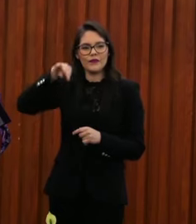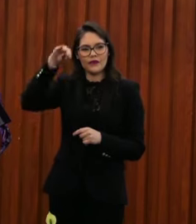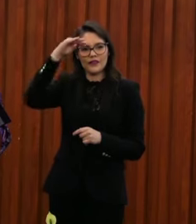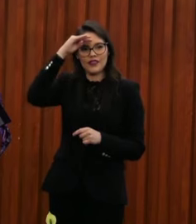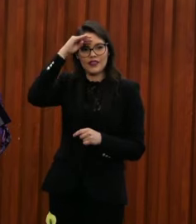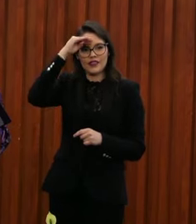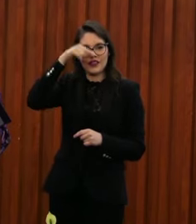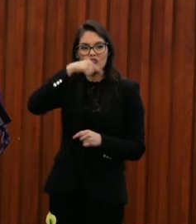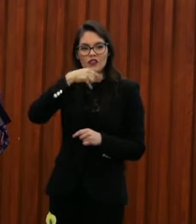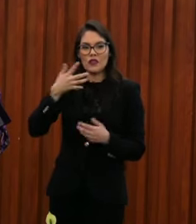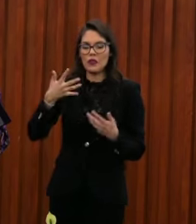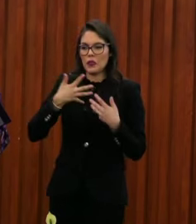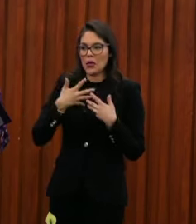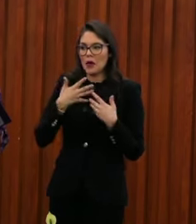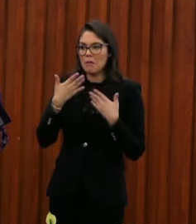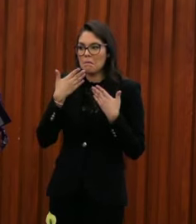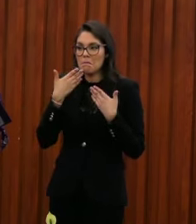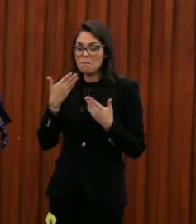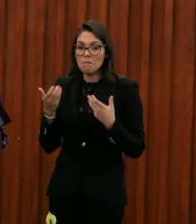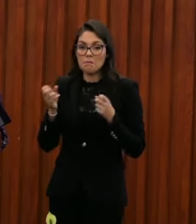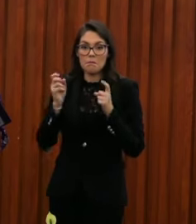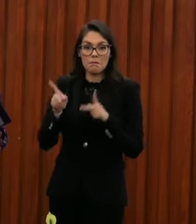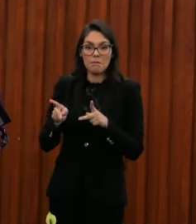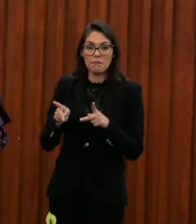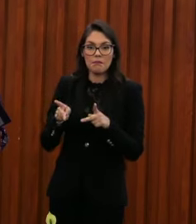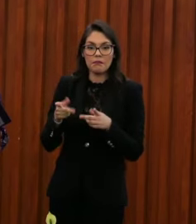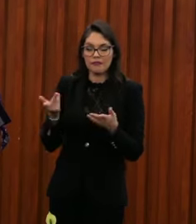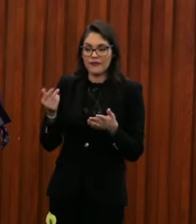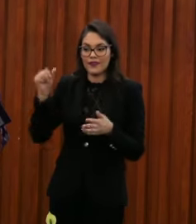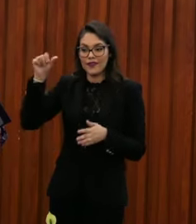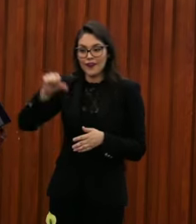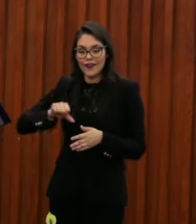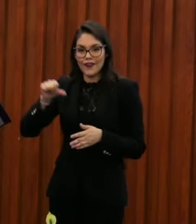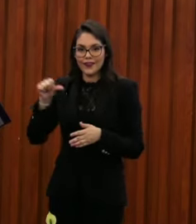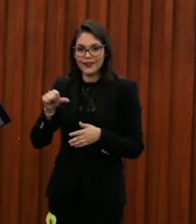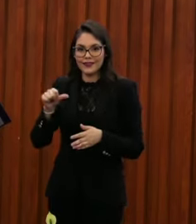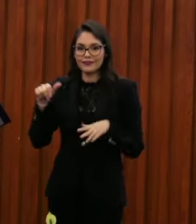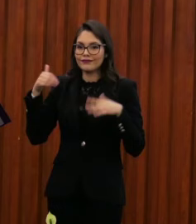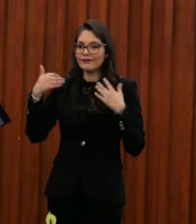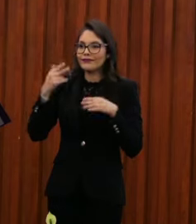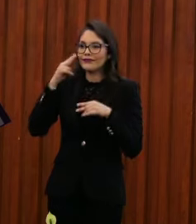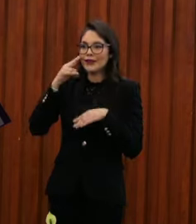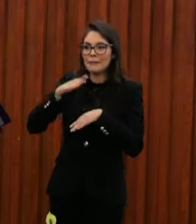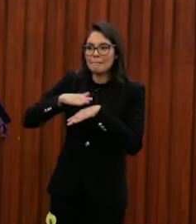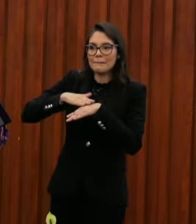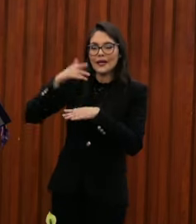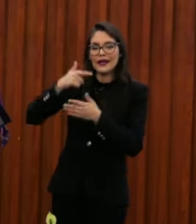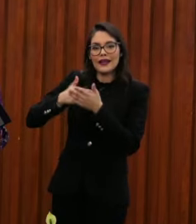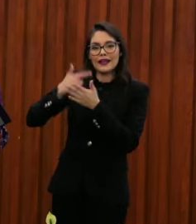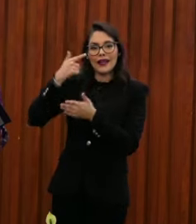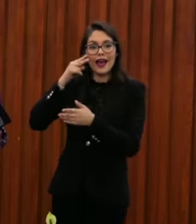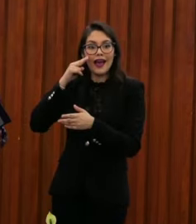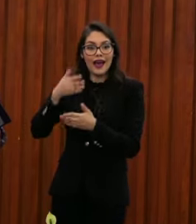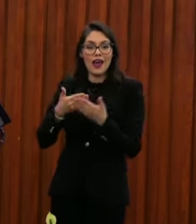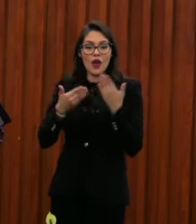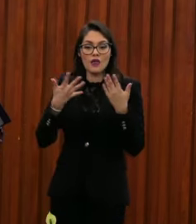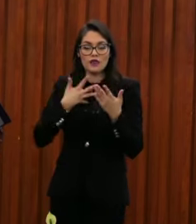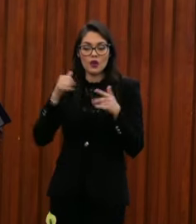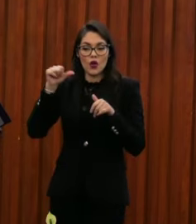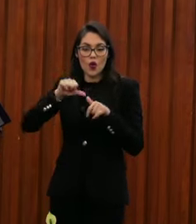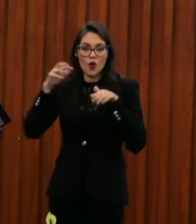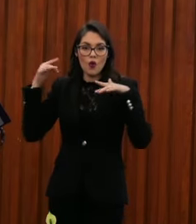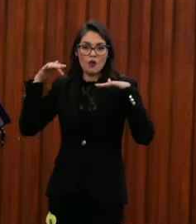teníamos solventado, hoy se nos hace mucho más relevante el que estemos ahorita aquí exactamente